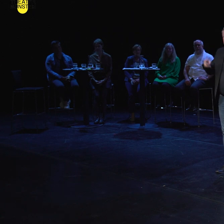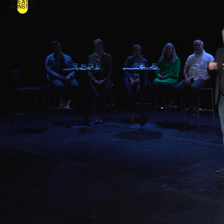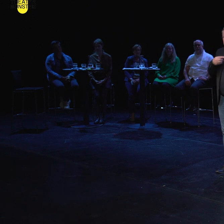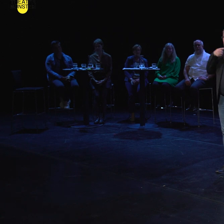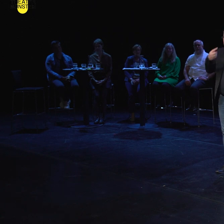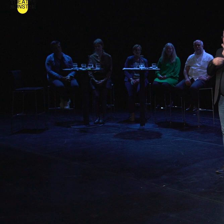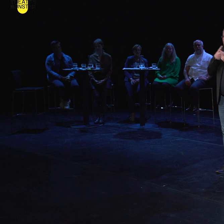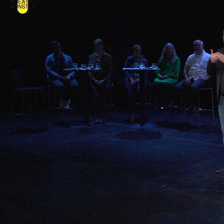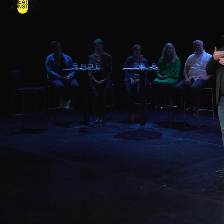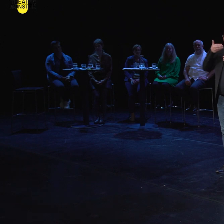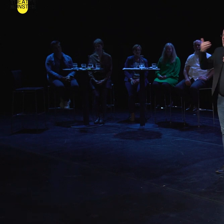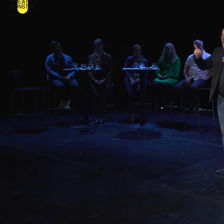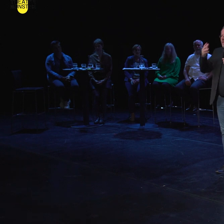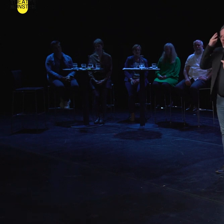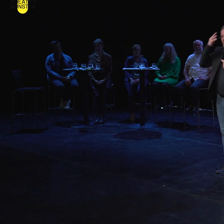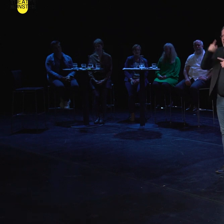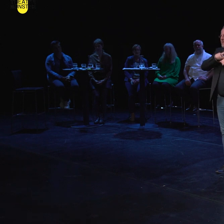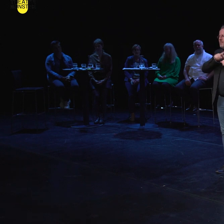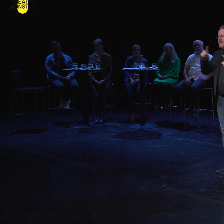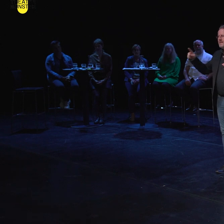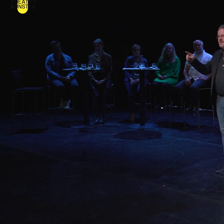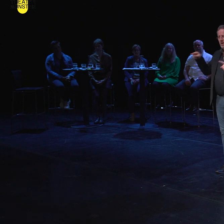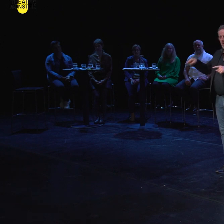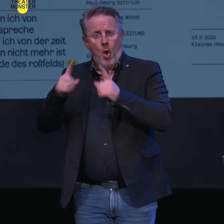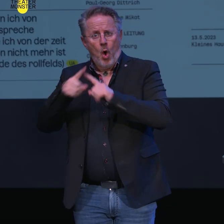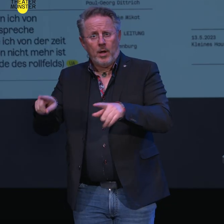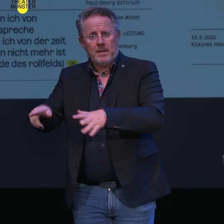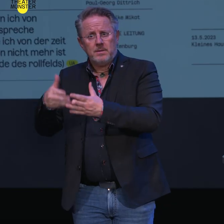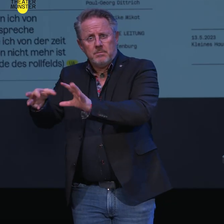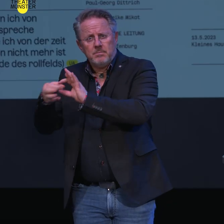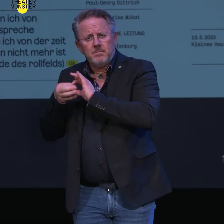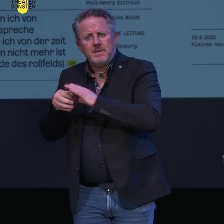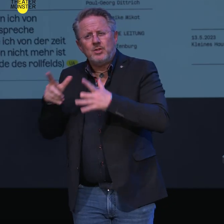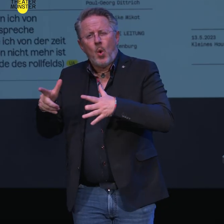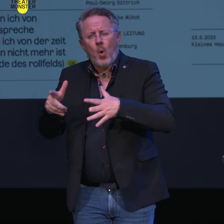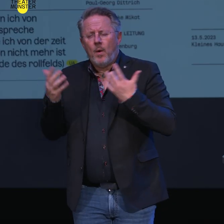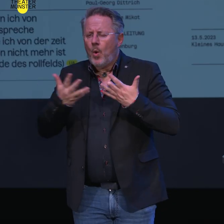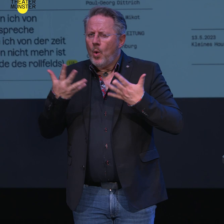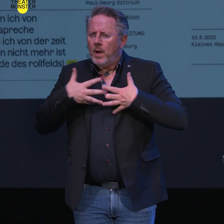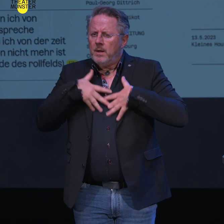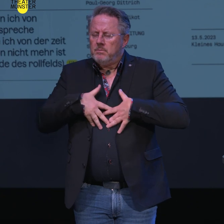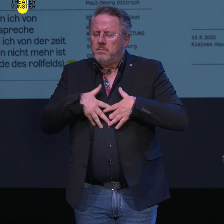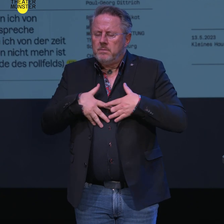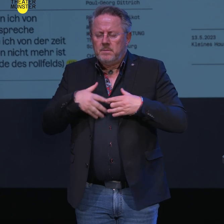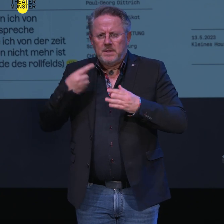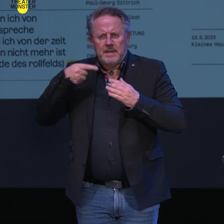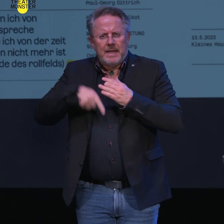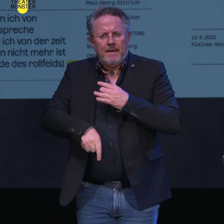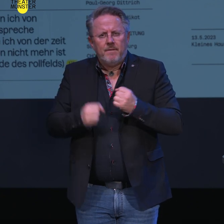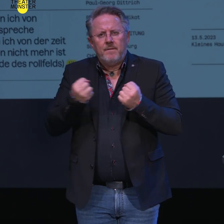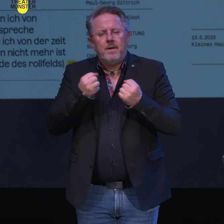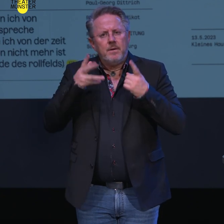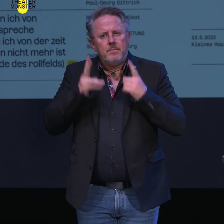von der Spätromantik zur Modernen mit einer Stimme- und Orchesterbehandlung, die an Intensität nicht mehr zu überbieten ist. Inszenierend wird das